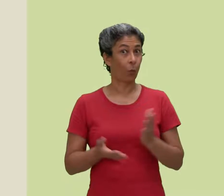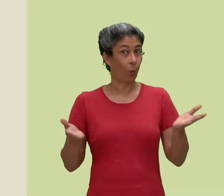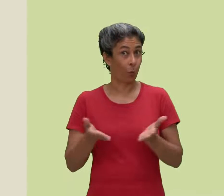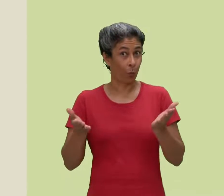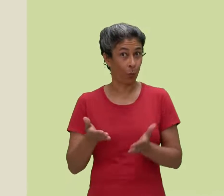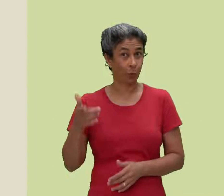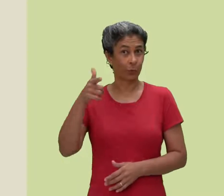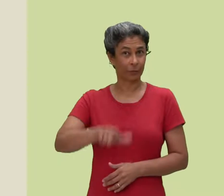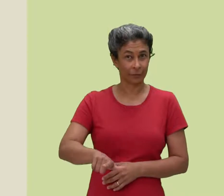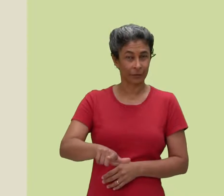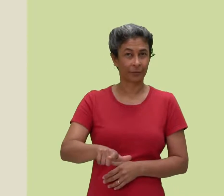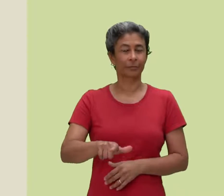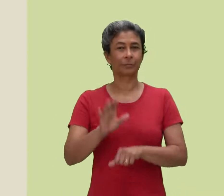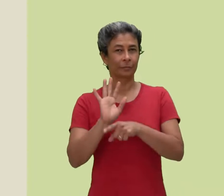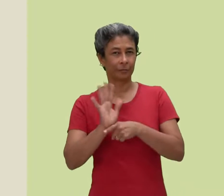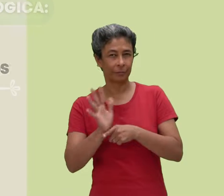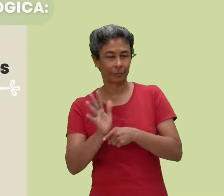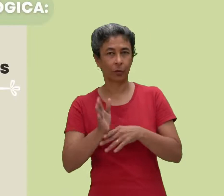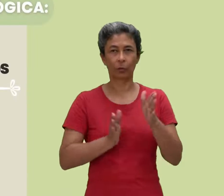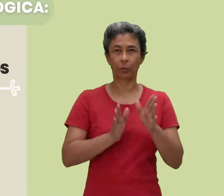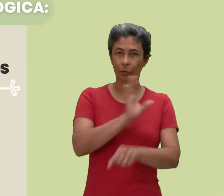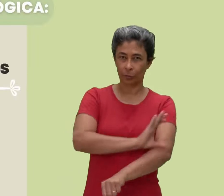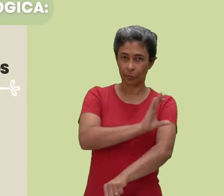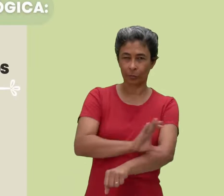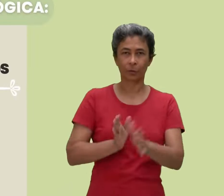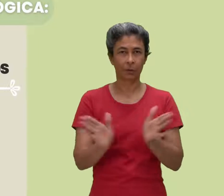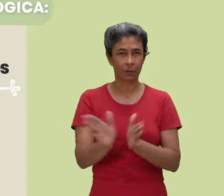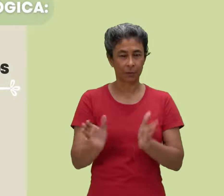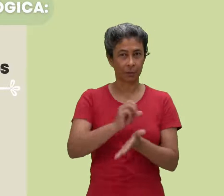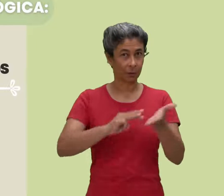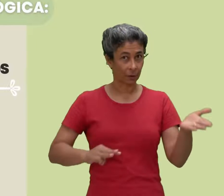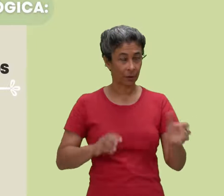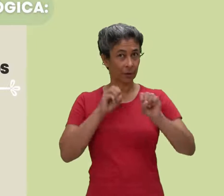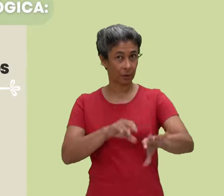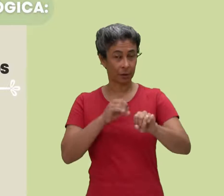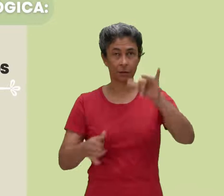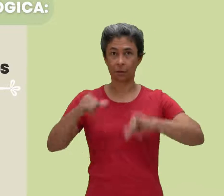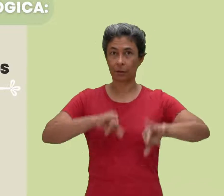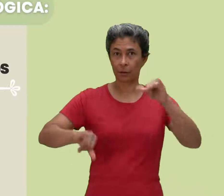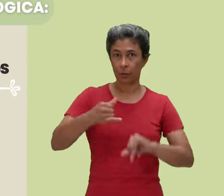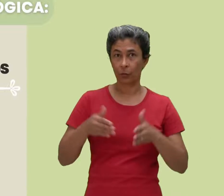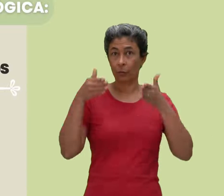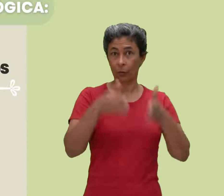Estamos em mais um vídeo do curso Acessibilidade Metodológica e Ensino de Química para Estudantes Surdos.